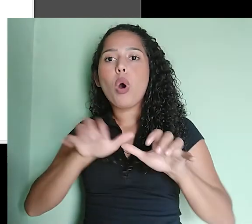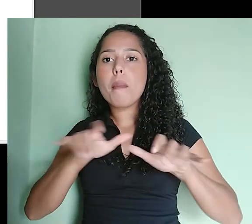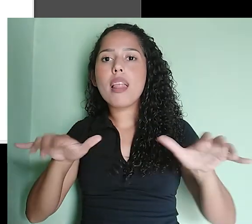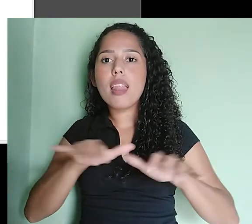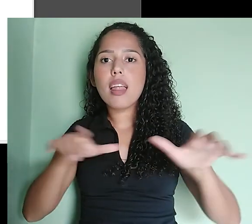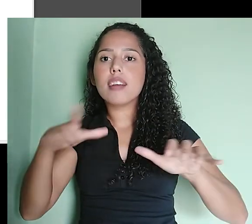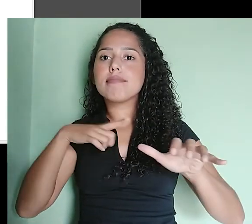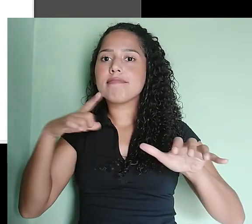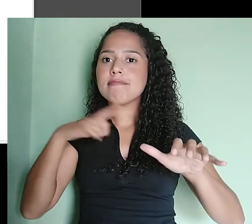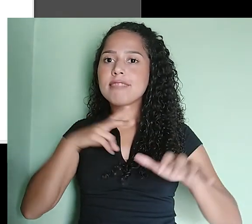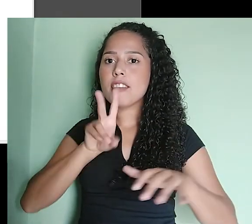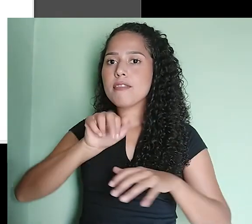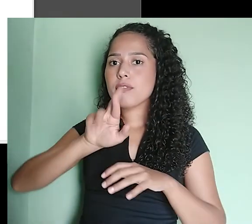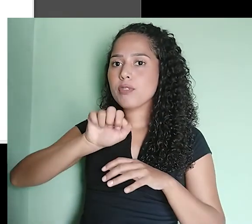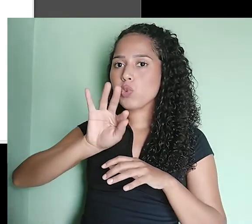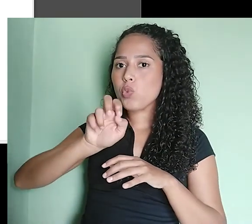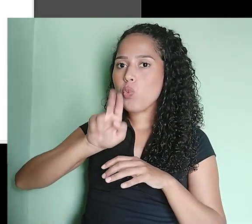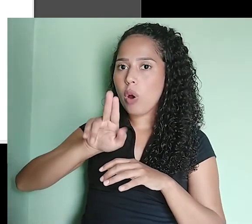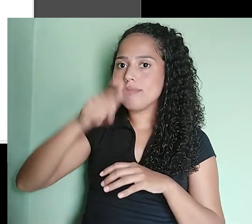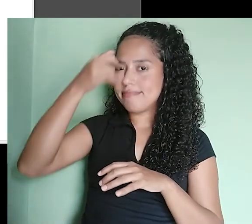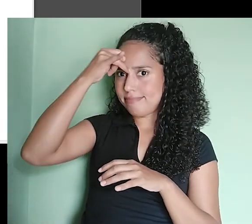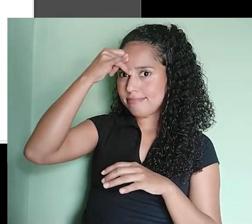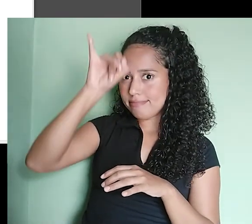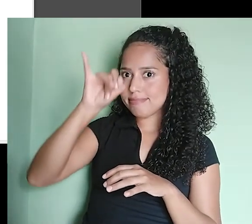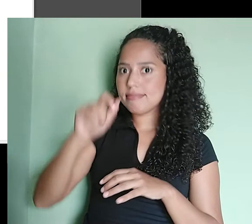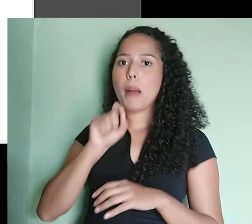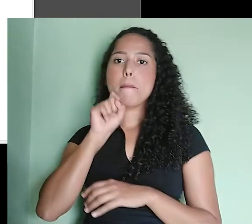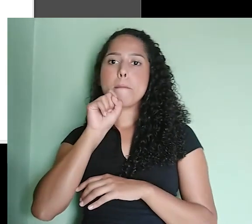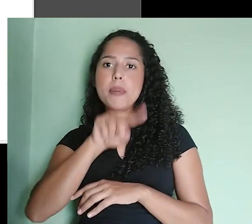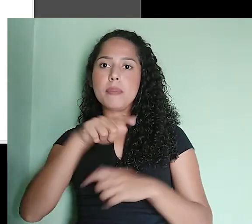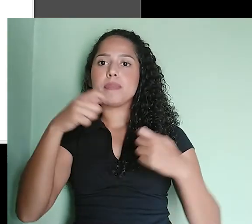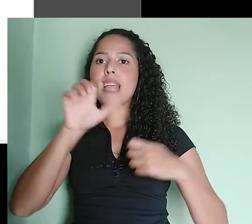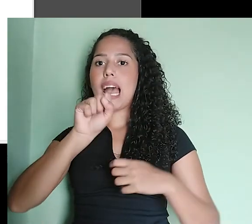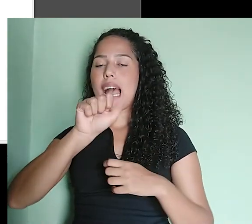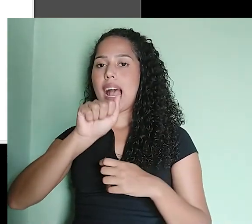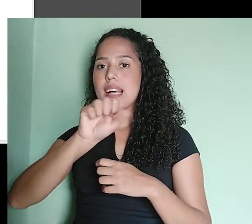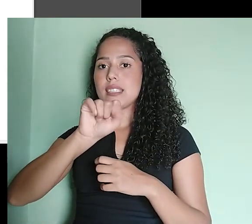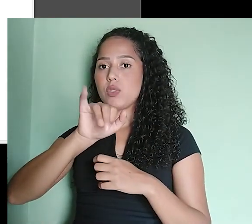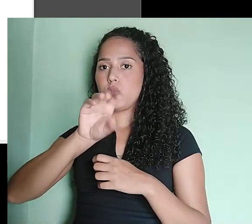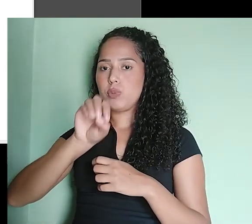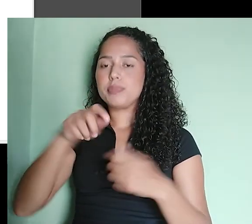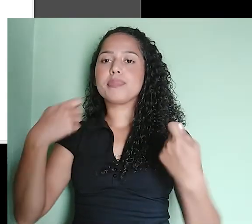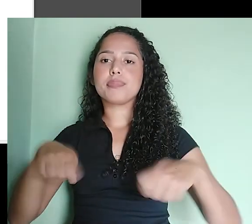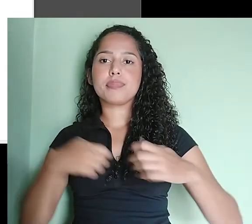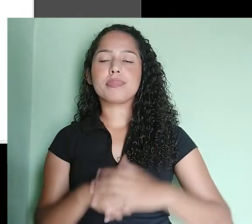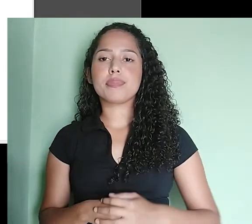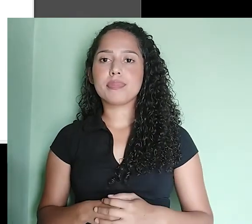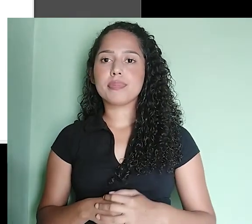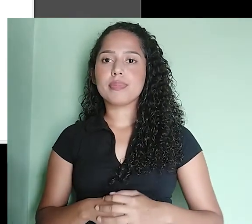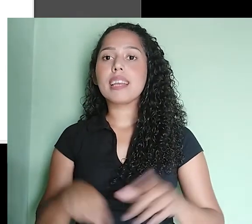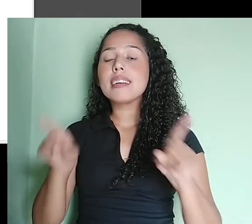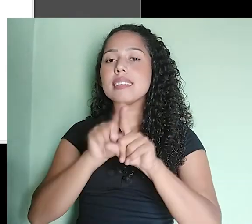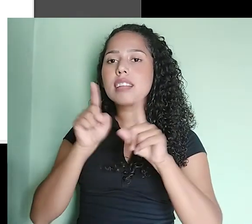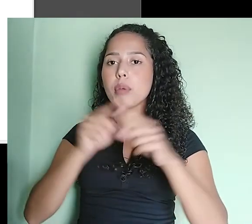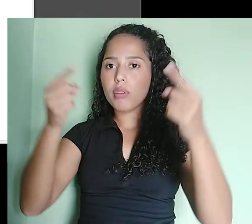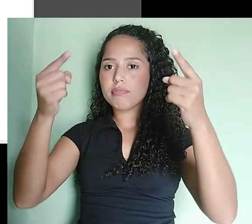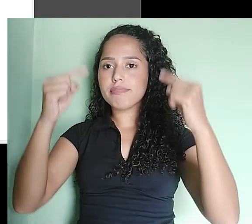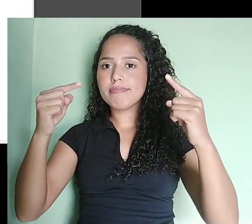timbre virtual. Depois você vem aqui em midi, entradas, você marca a sua placa e saídas, você também pode